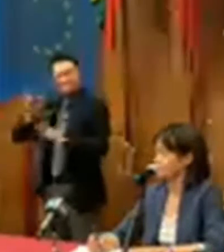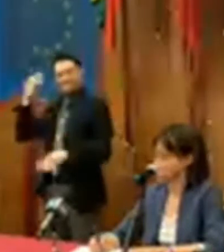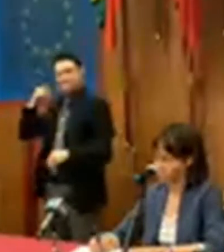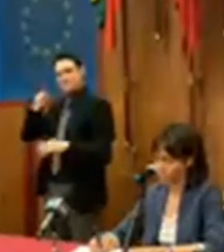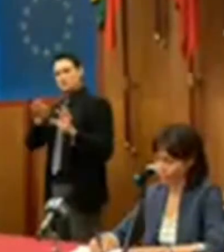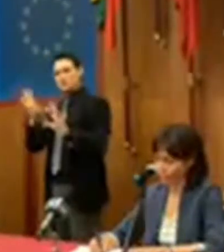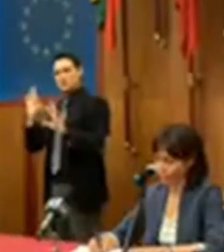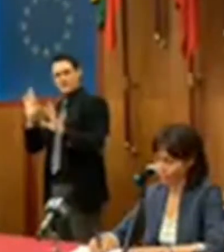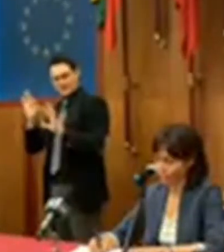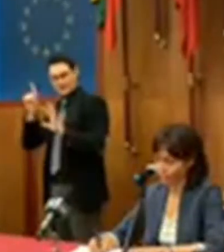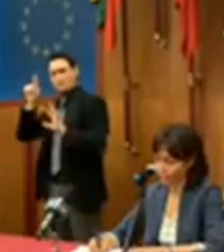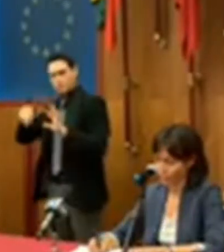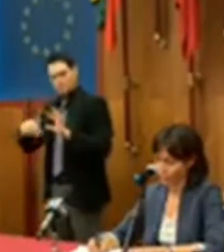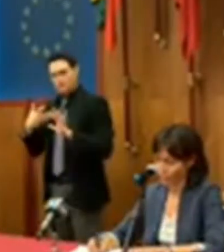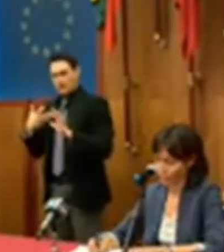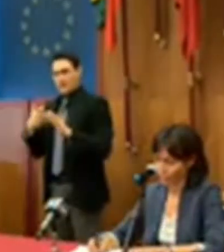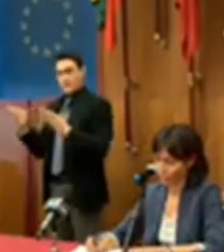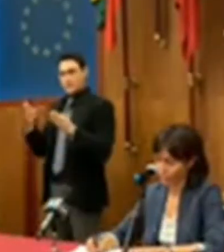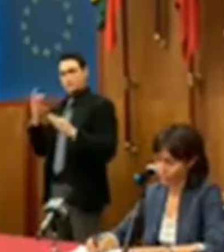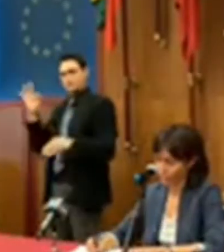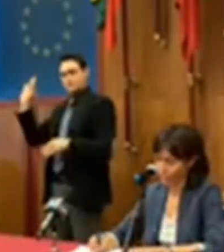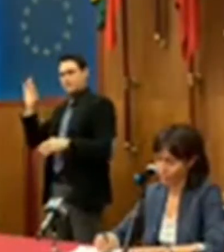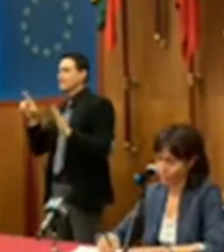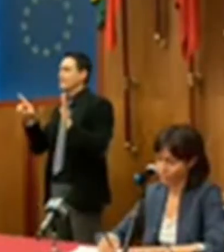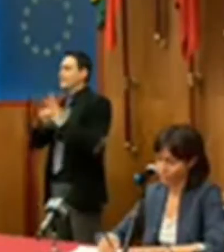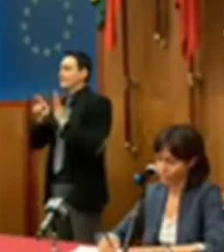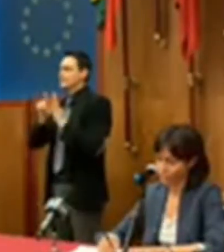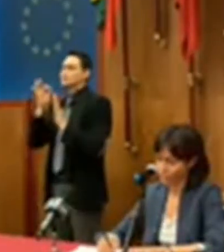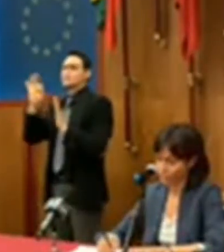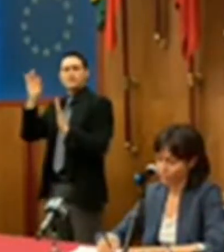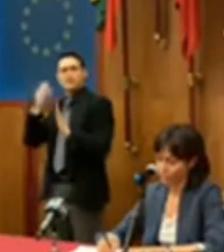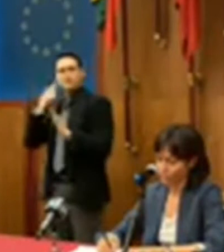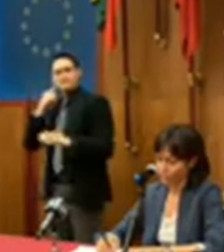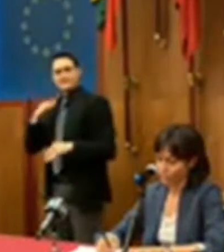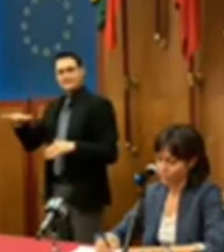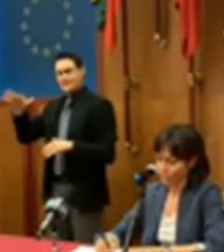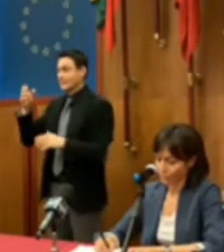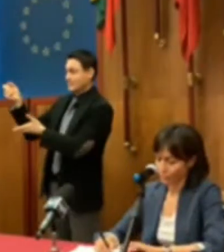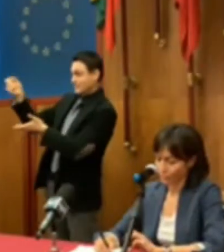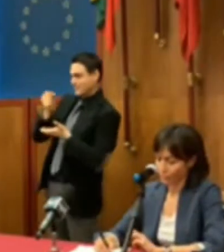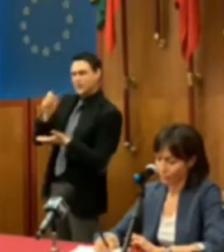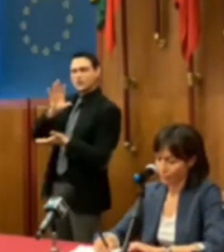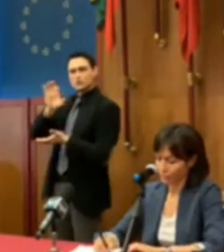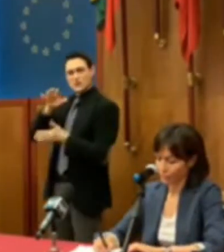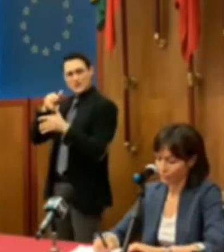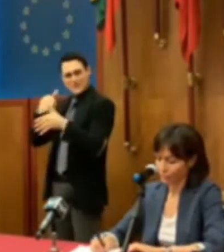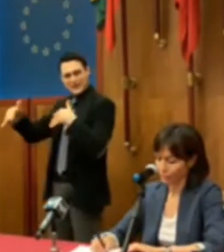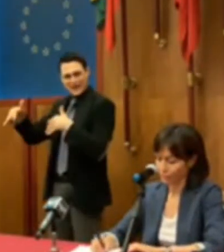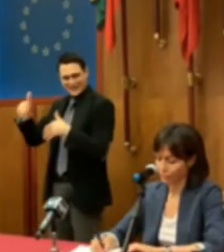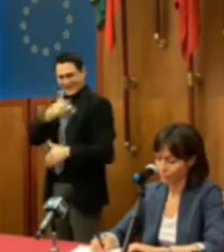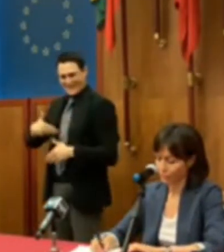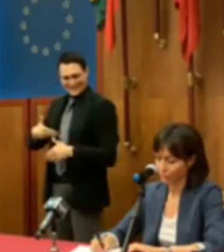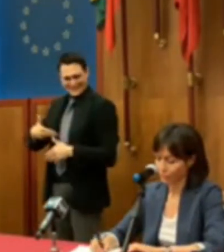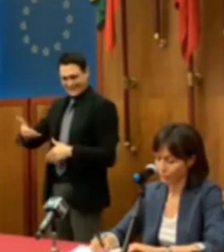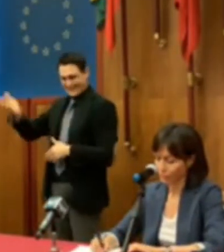con una legge speciale per Messina che diede 500 miliardi di vecchierire ma che